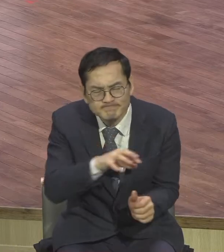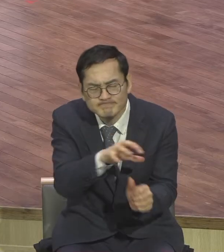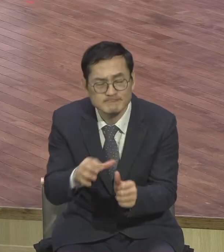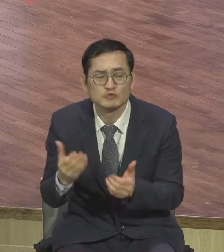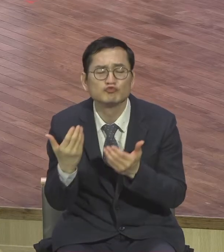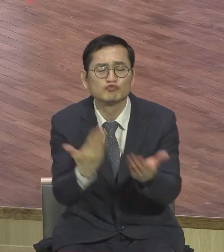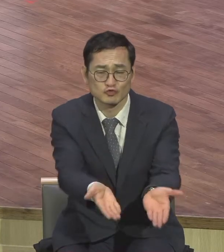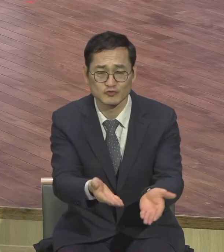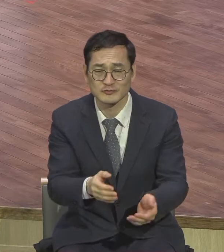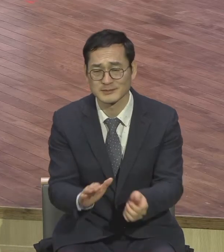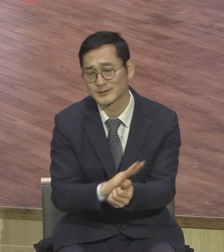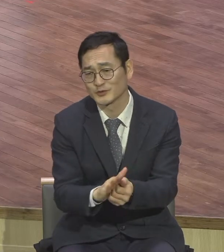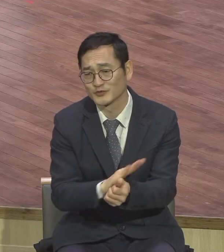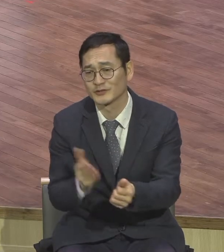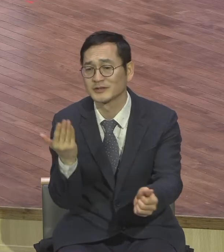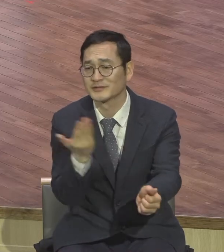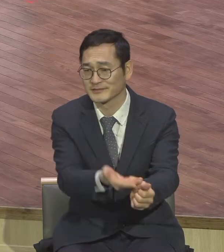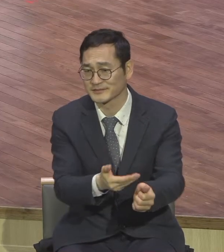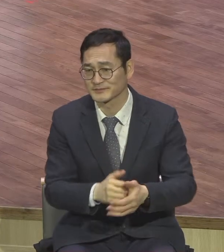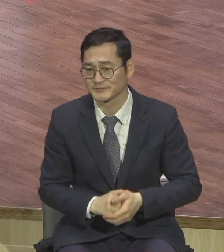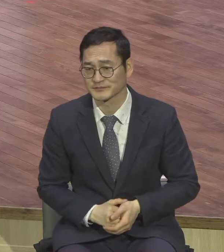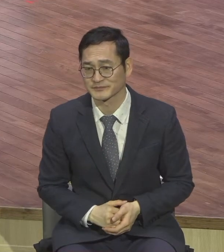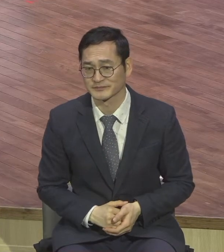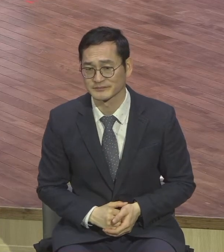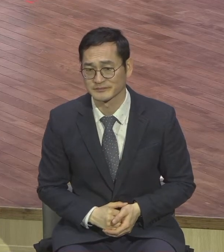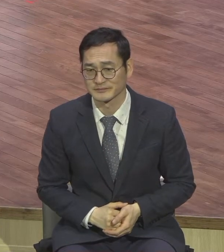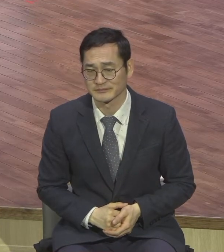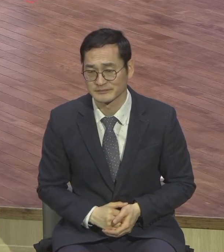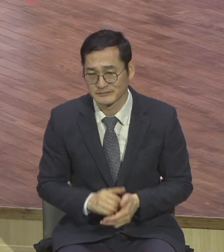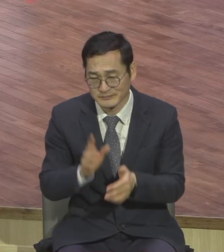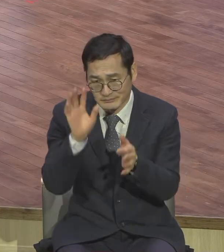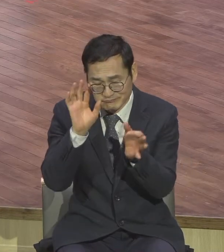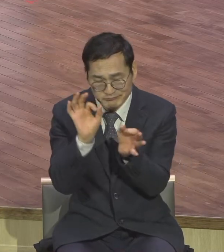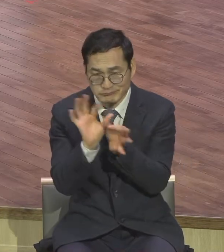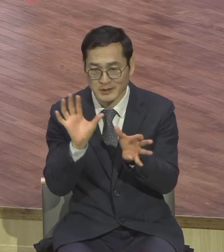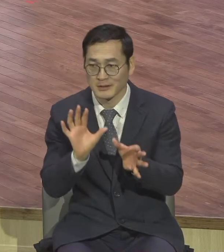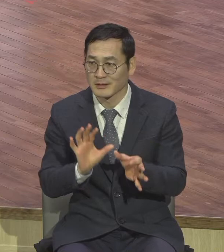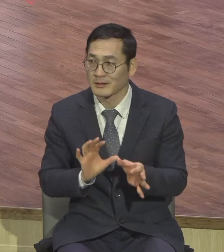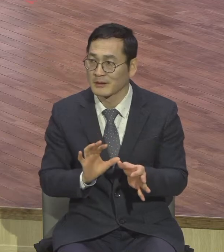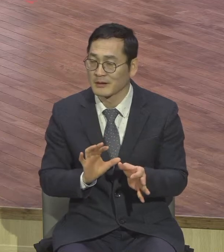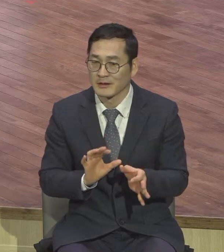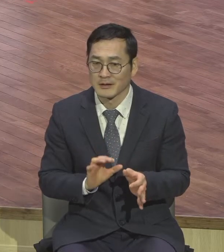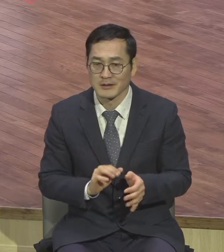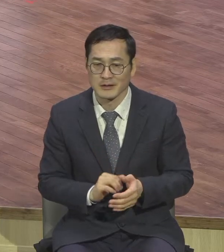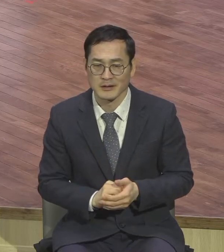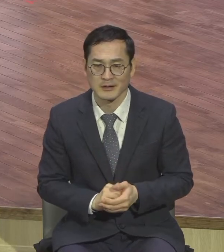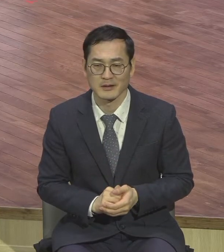말로 위로하였더라 묵상하면 할수록 놀라운 용서의 고백이지요